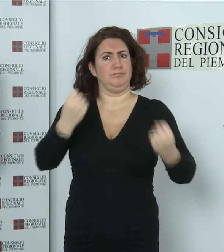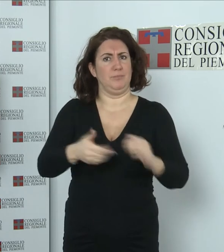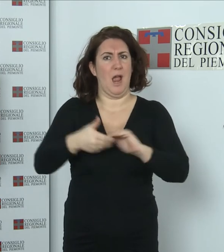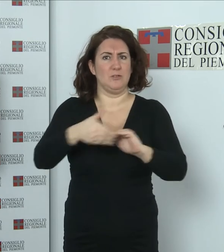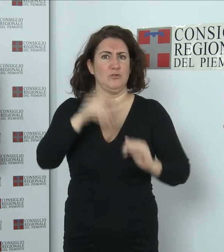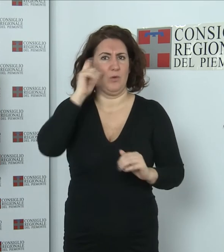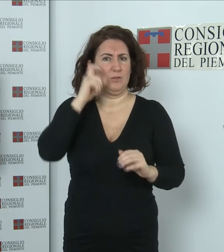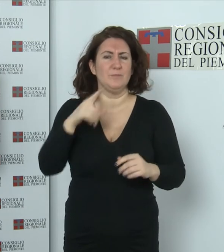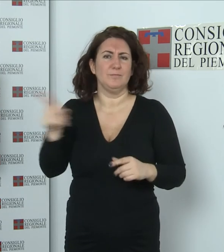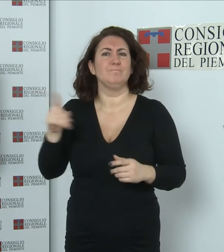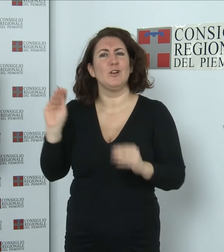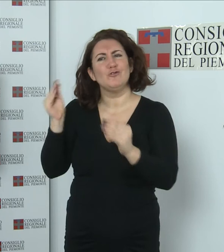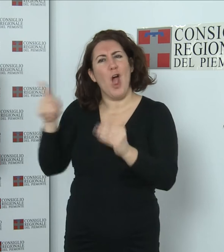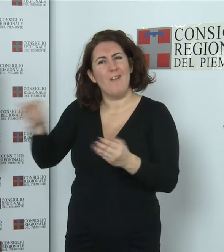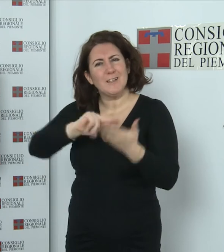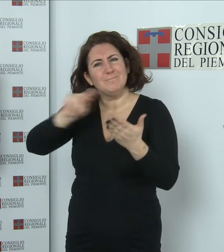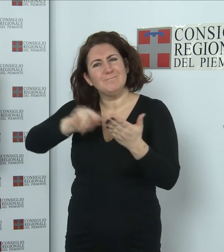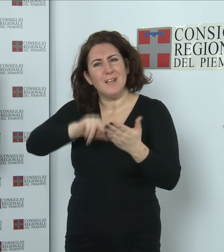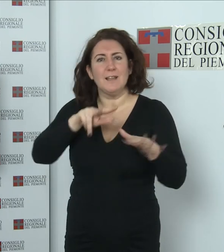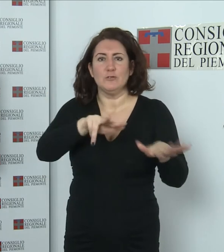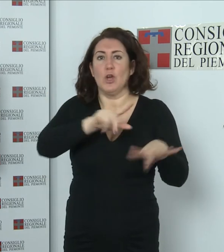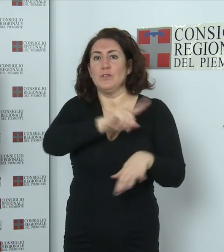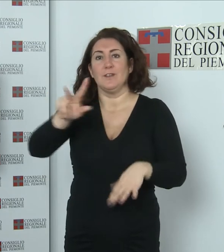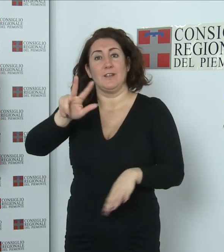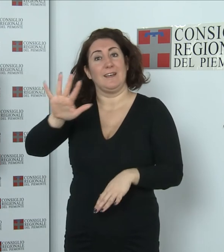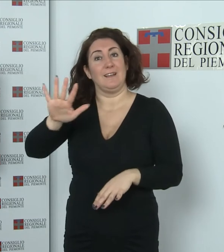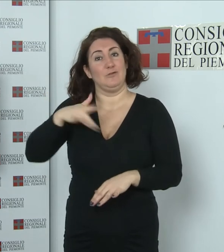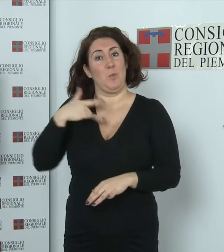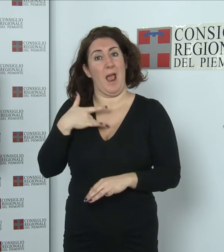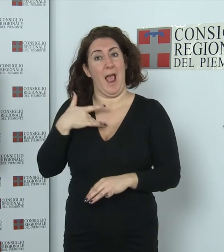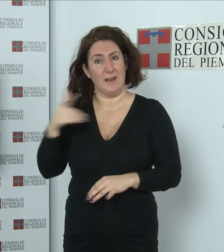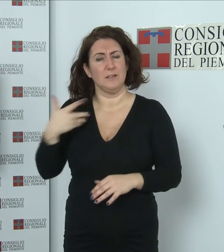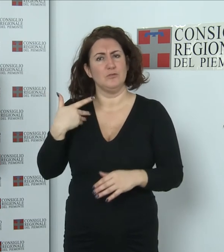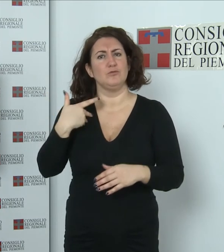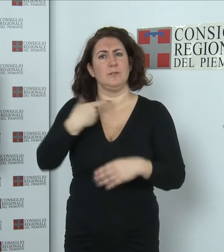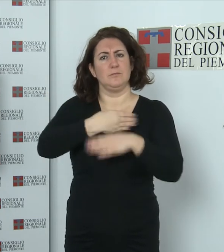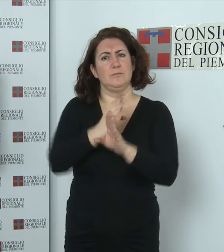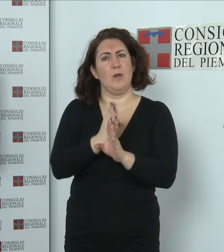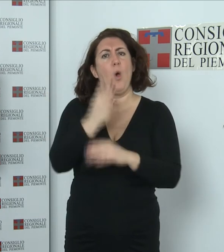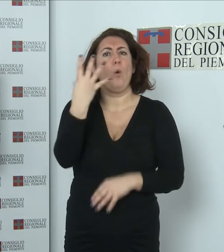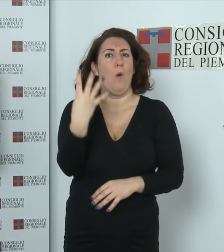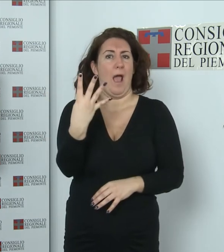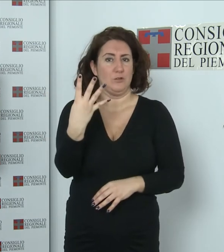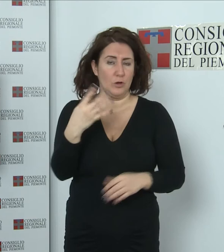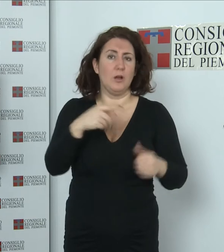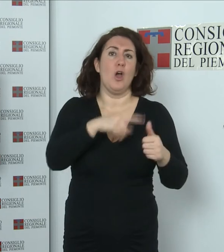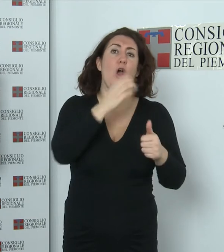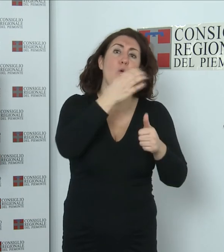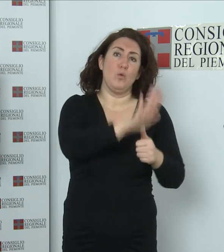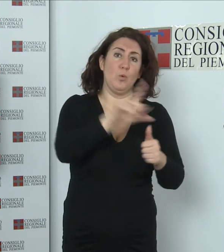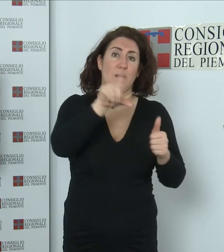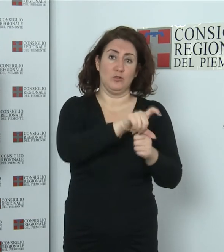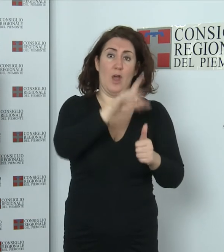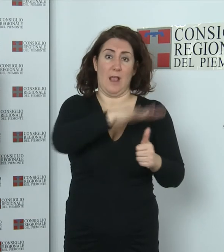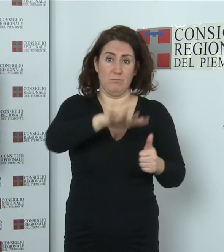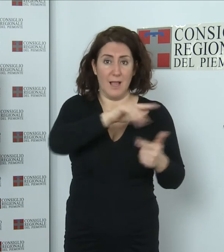penne dall'età compresa tra i 18 e 35 anni e si articola in quattro sezioni, ovvero Cultura, Storia e Ambiente,